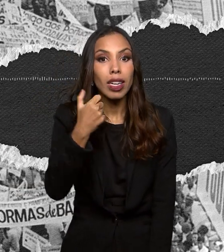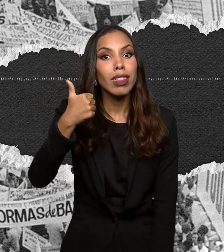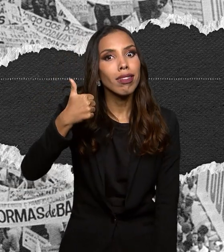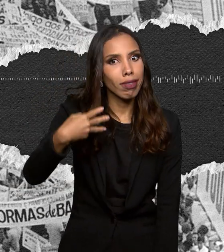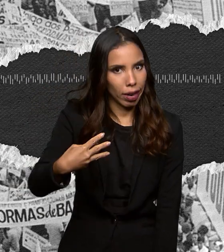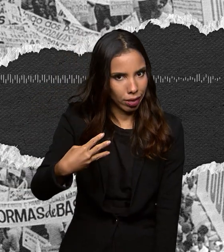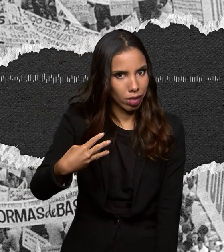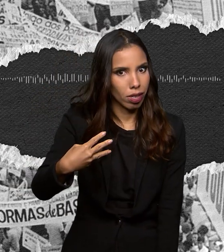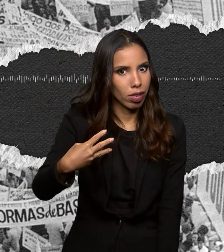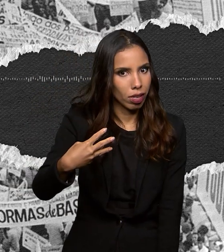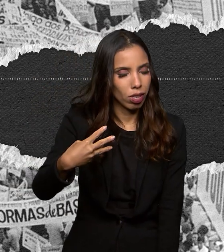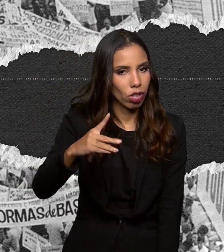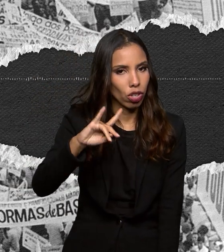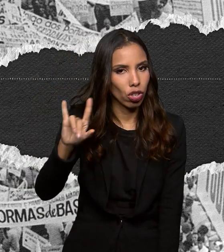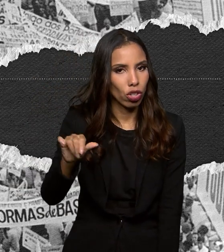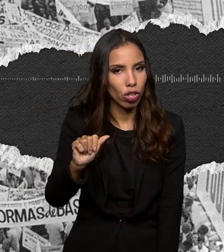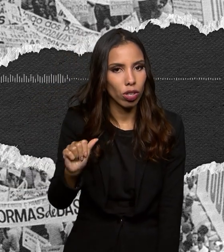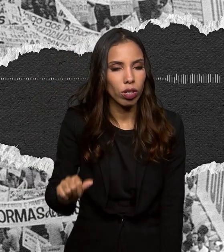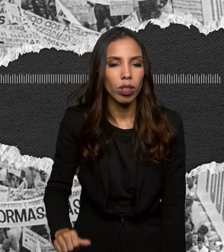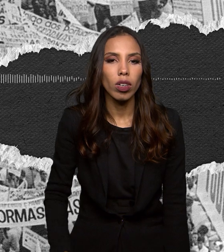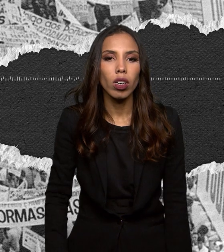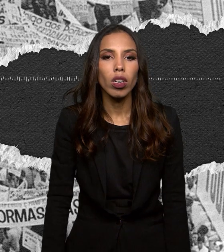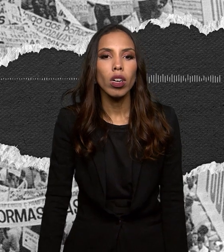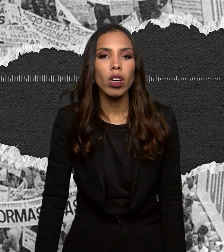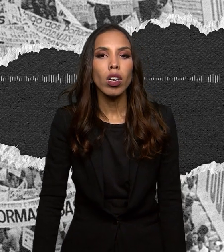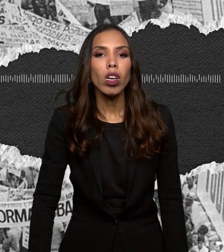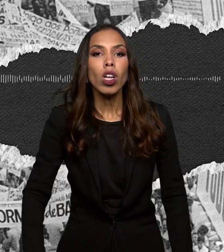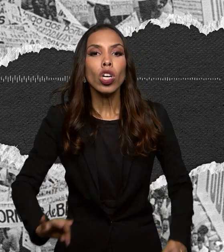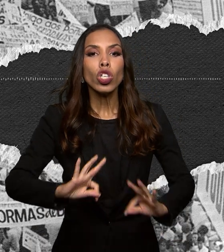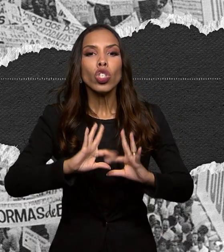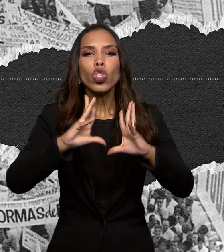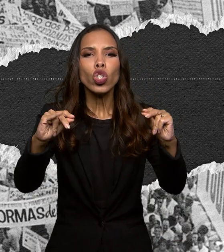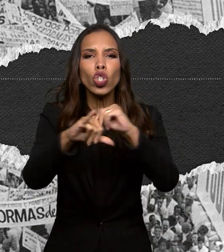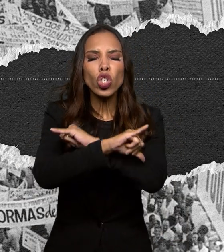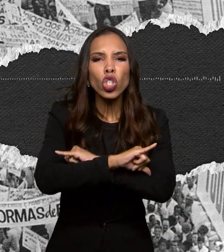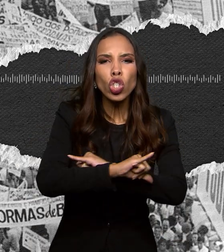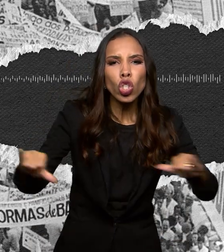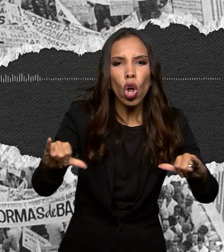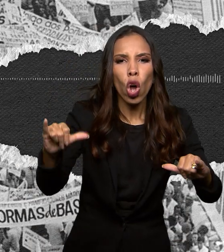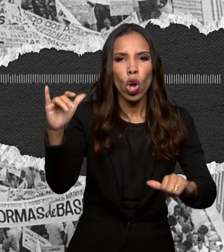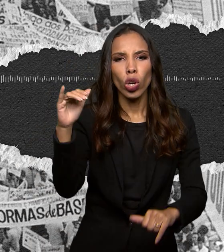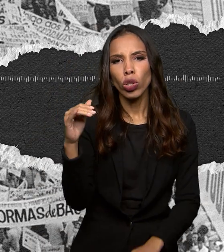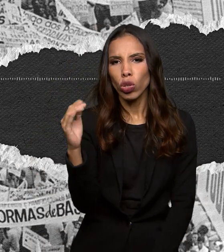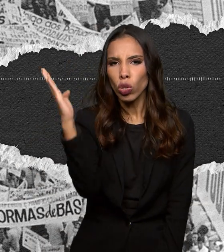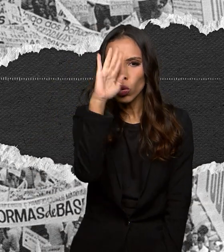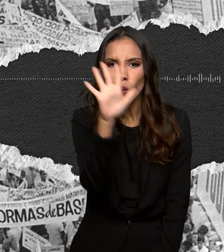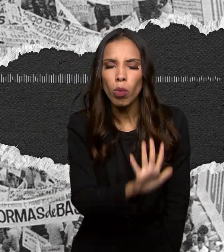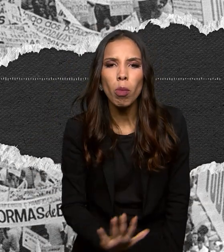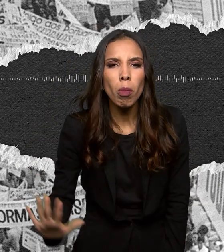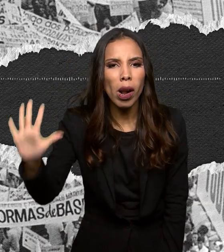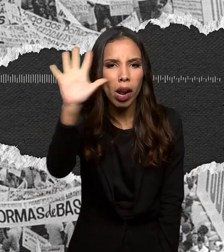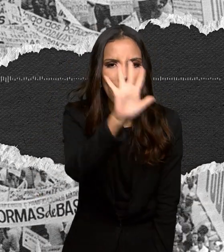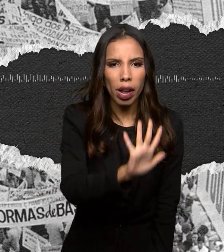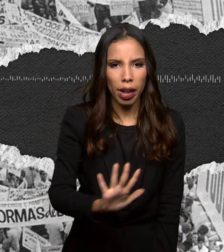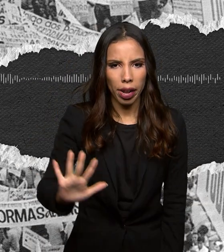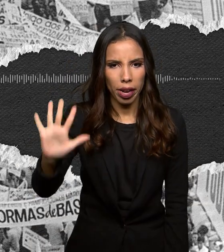Dirijo-me a todos os brasileiros, não apenas aos que conseguiram